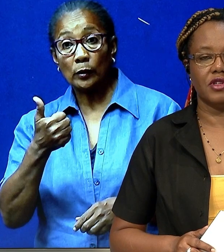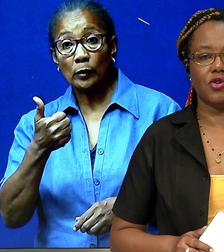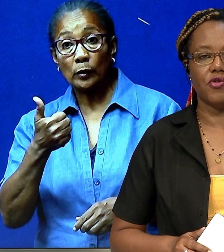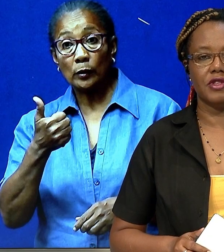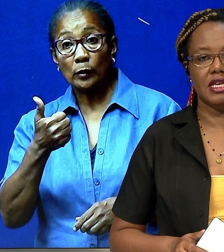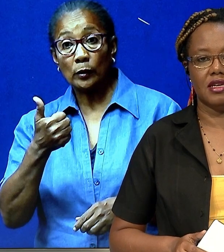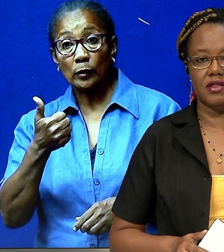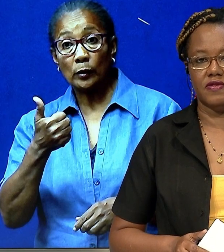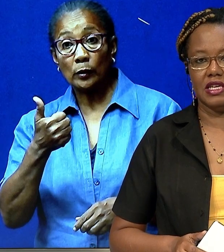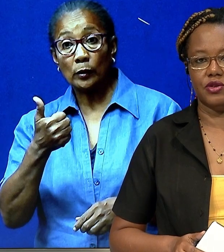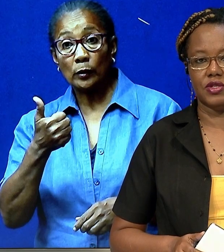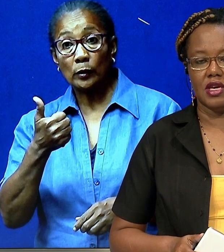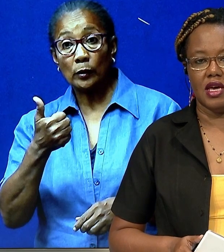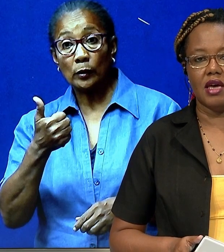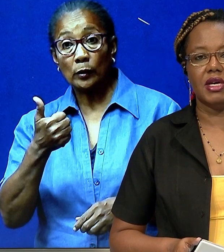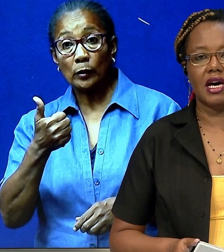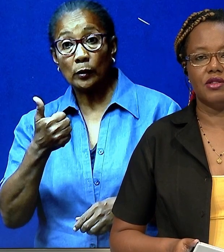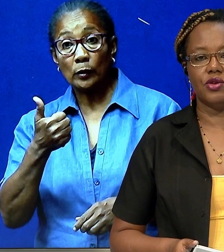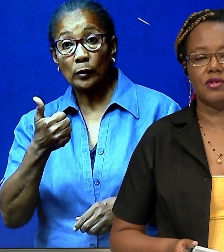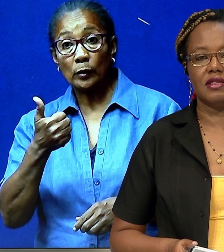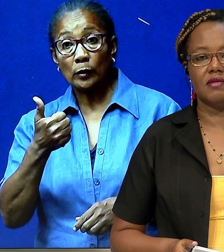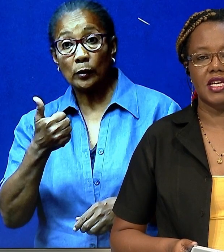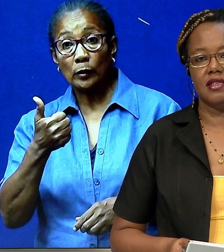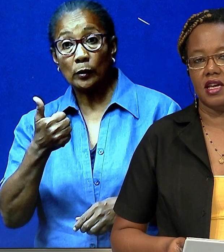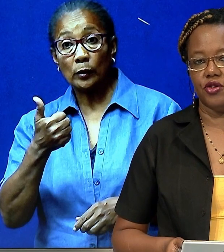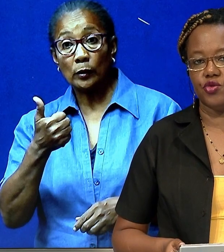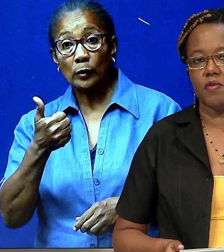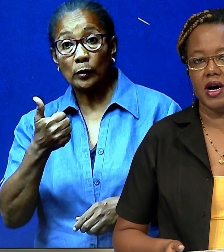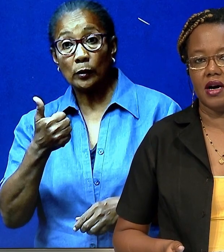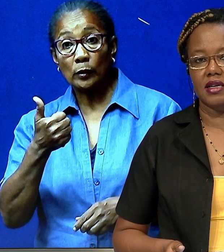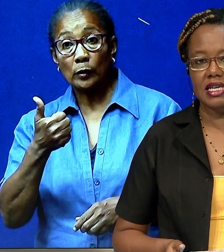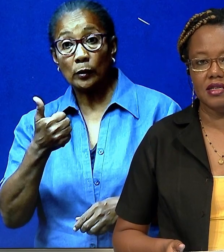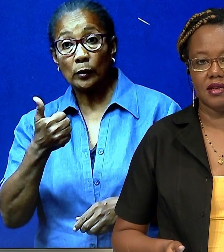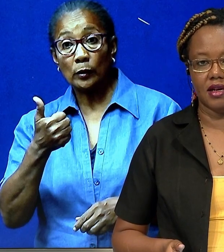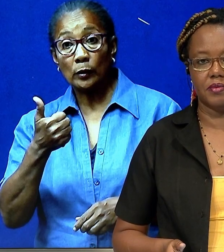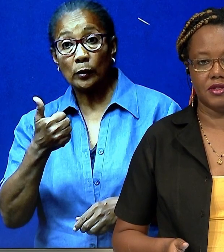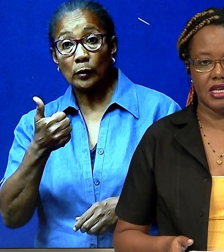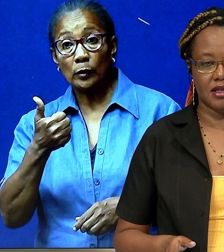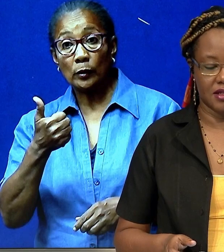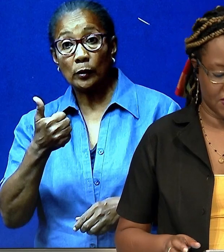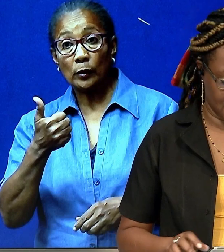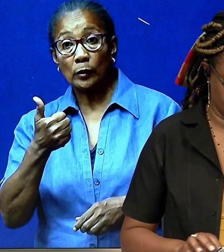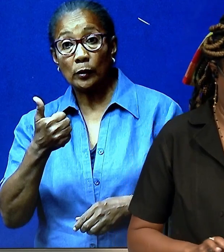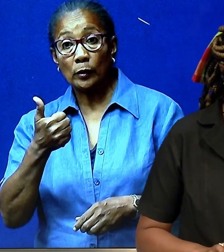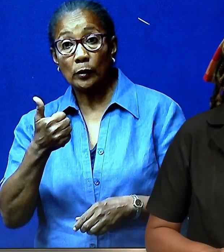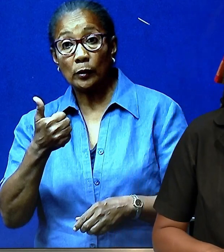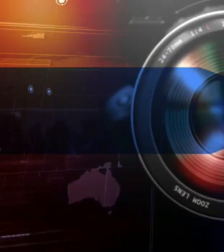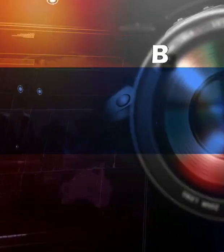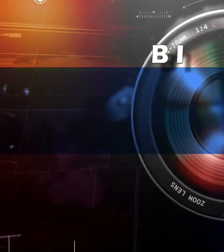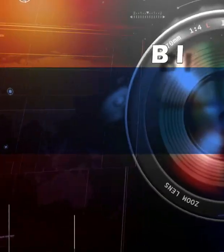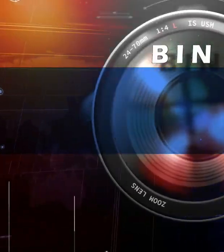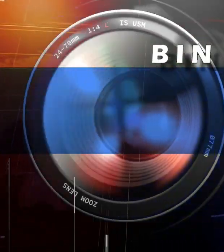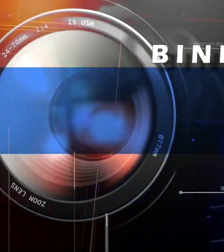over het COVID-19-virus. Hij benadrukt dat het medicijn uit Cuba niet helpt tegen de ziekte.